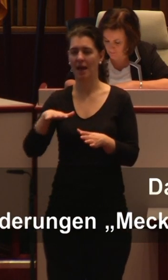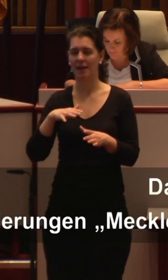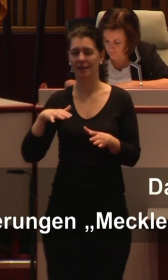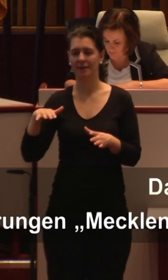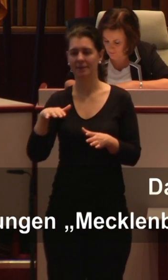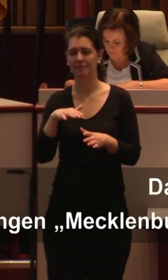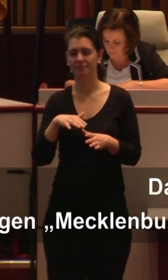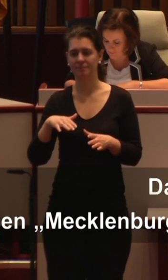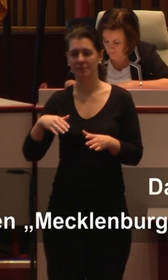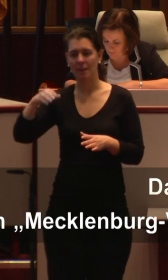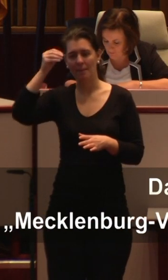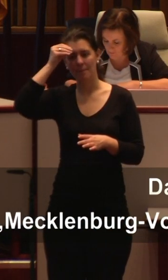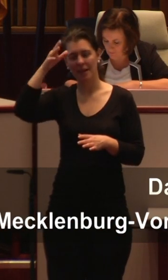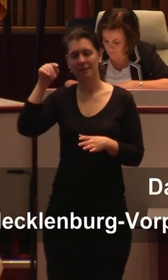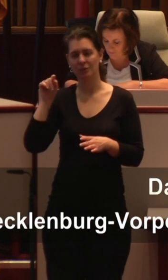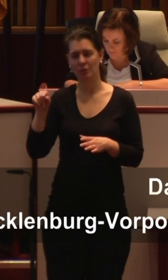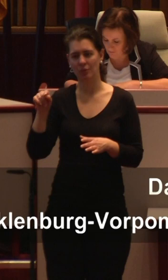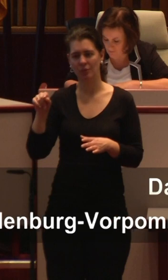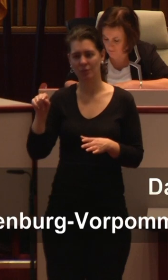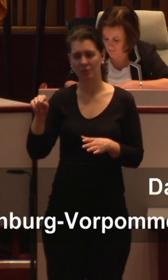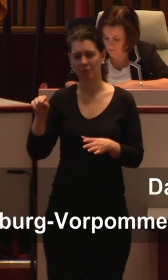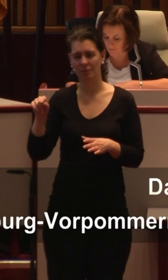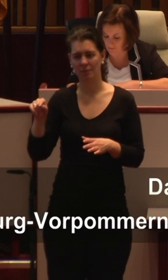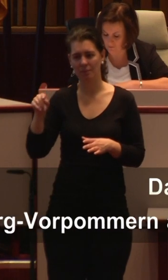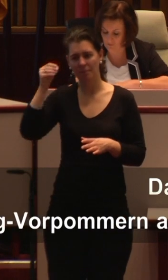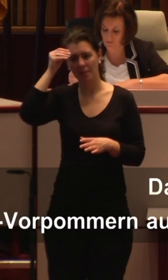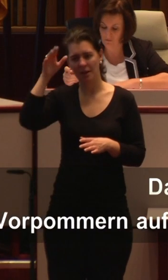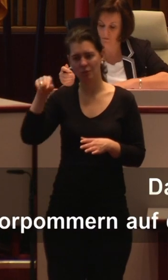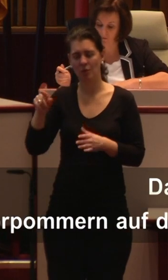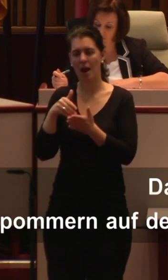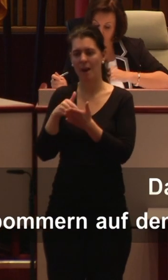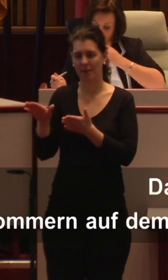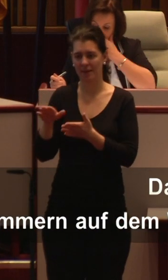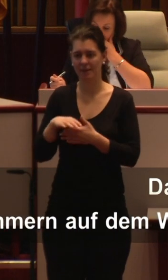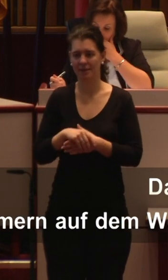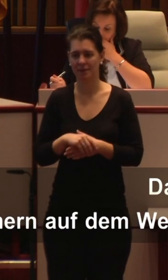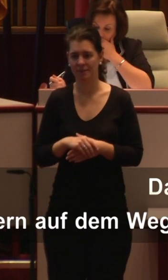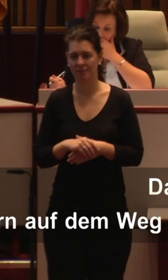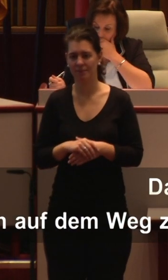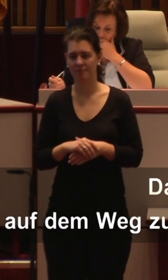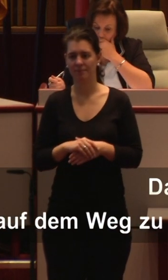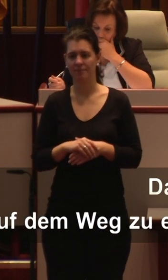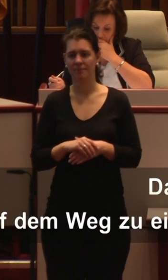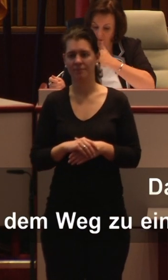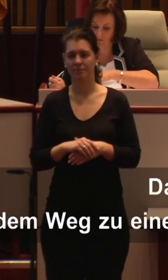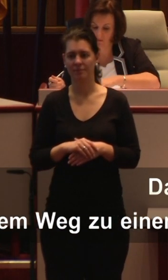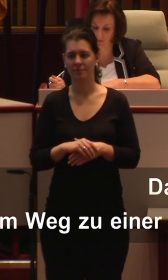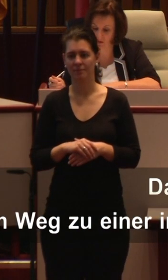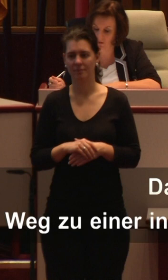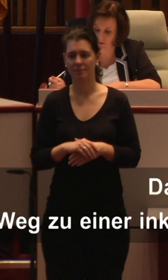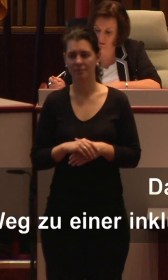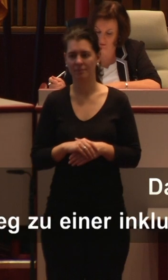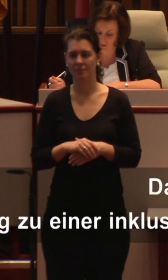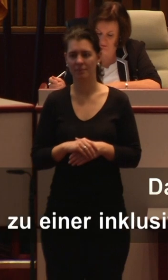Fraktion und möchte den ein oder anderen Grundgedanken hier und heute noch einmal wiederholen. Gern wird von den Inklusionsbefürwortern